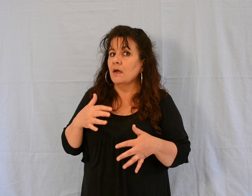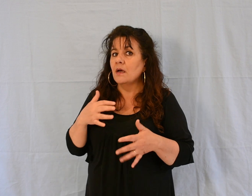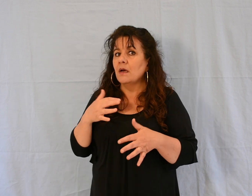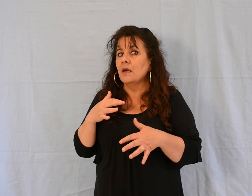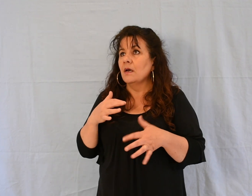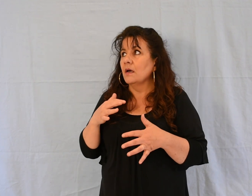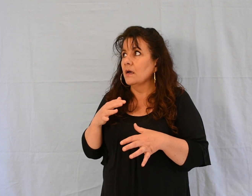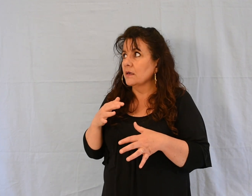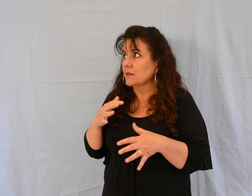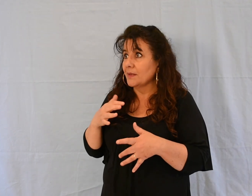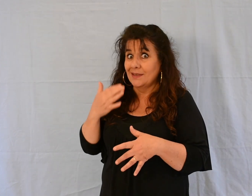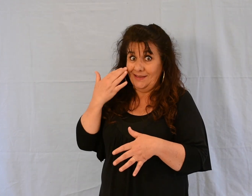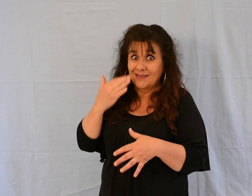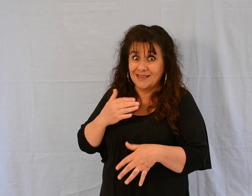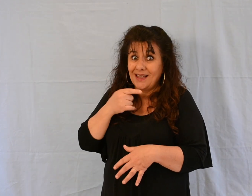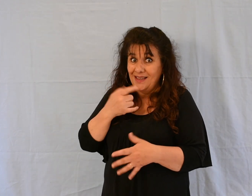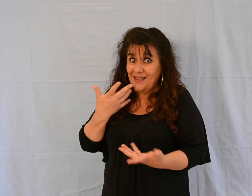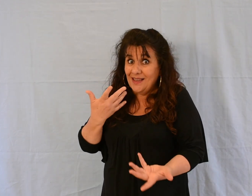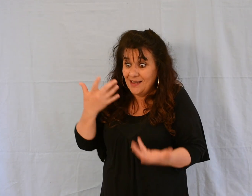sachant ce qui lui était arrivé,